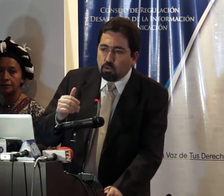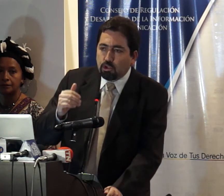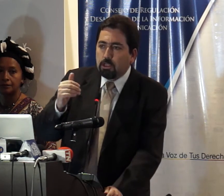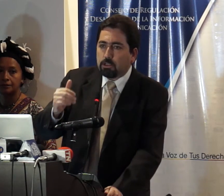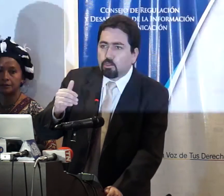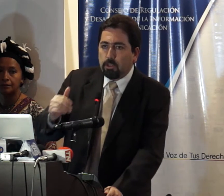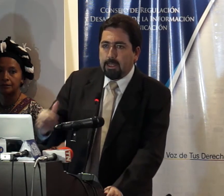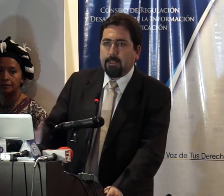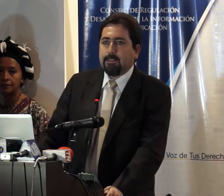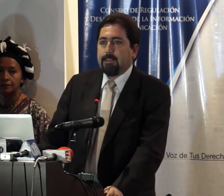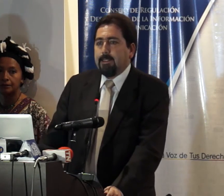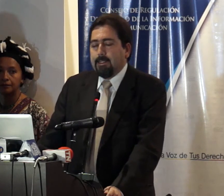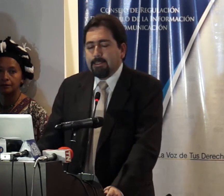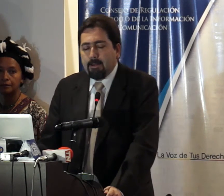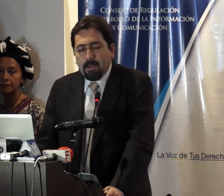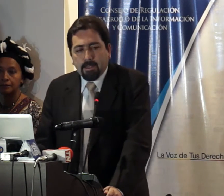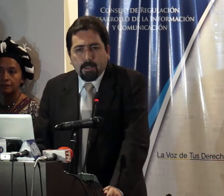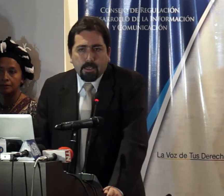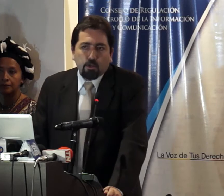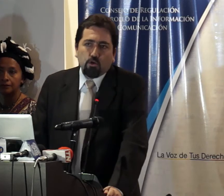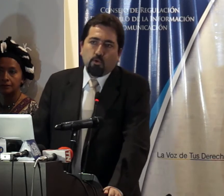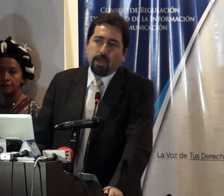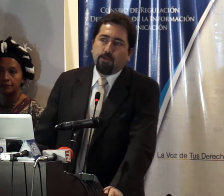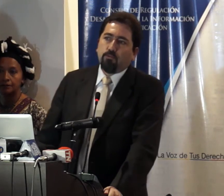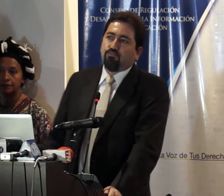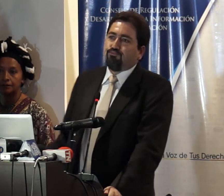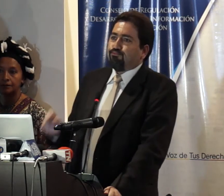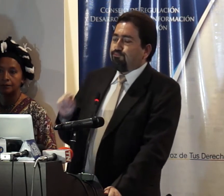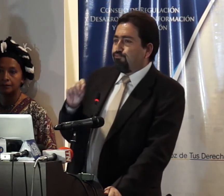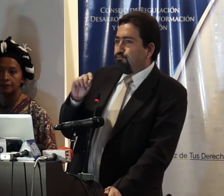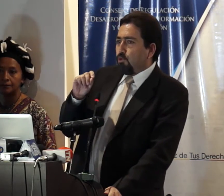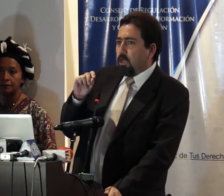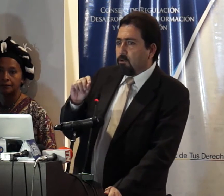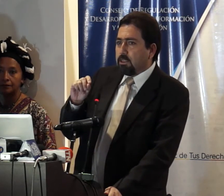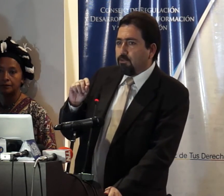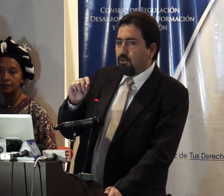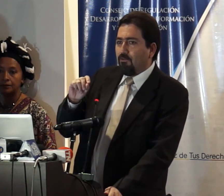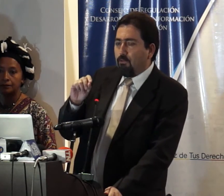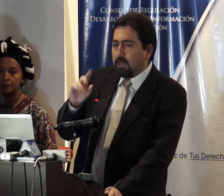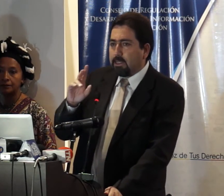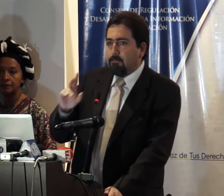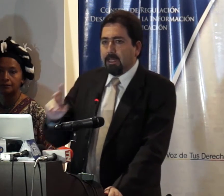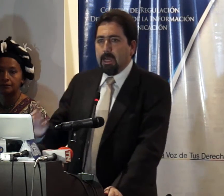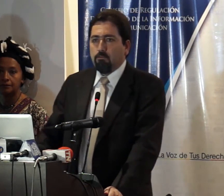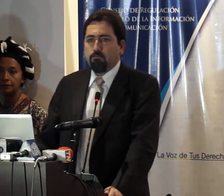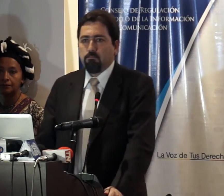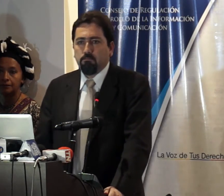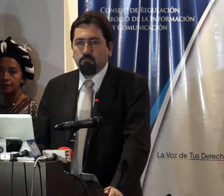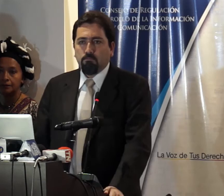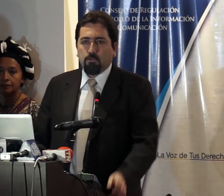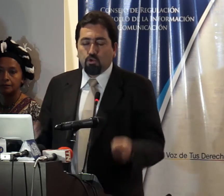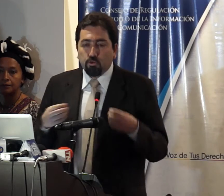el discurso de los estudiantes estaba incorporado una concepción fuerte de mercado